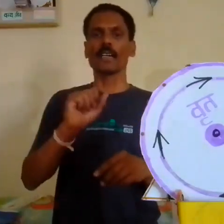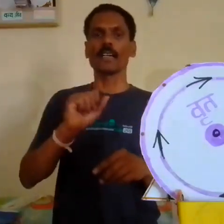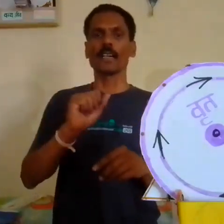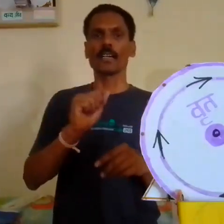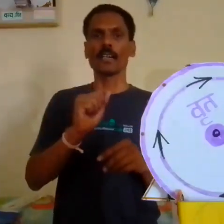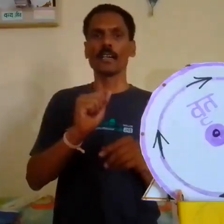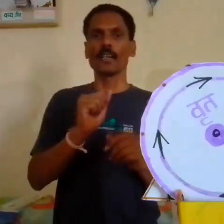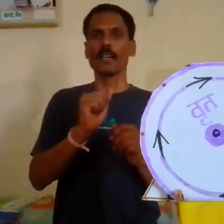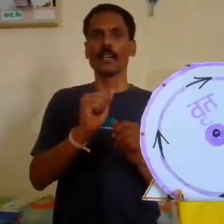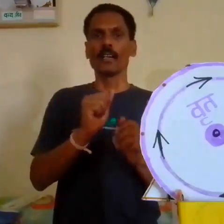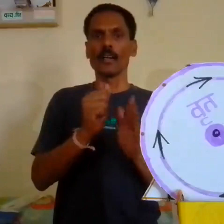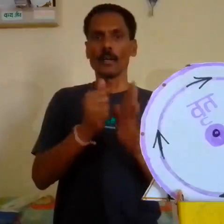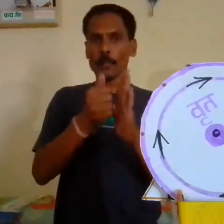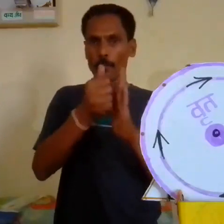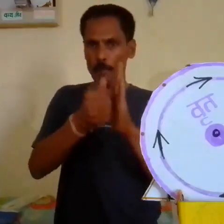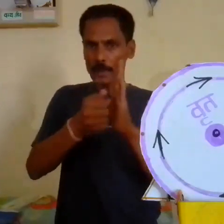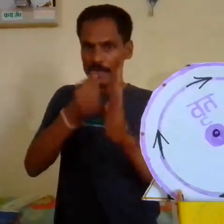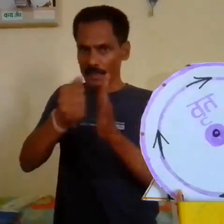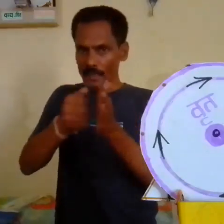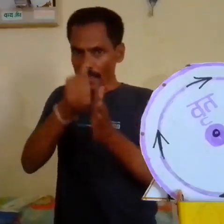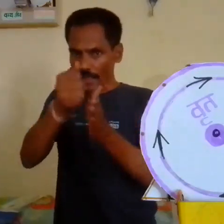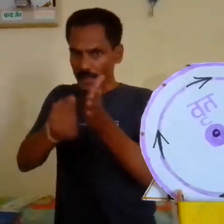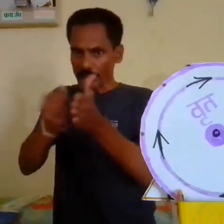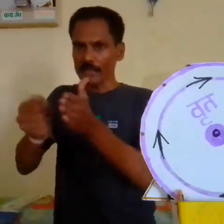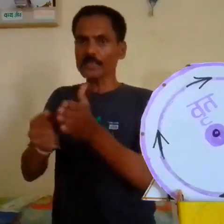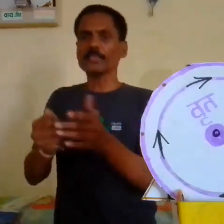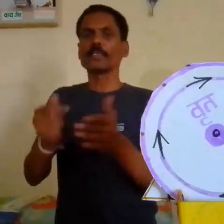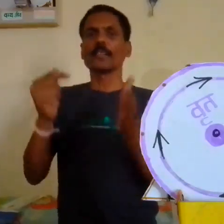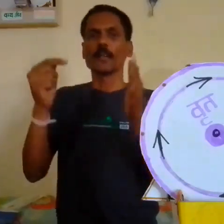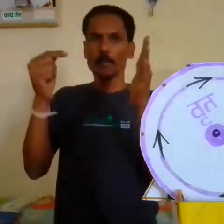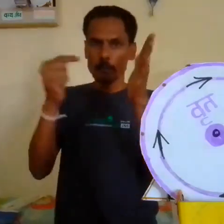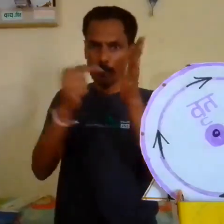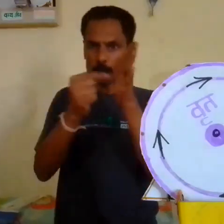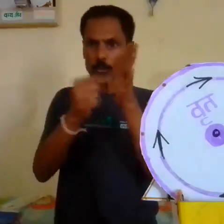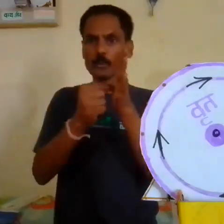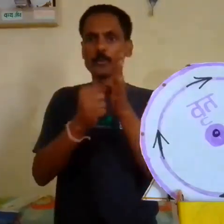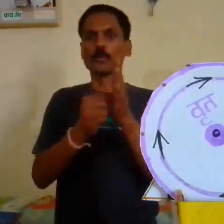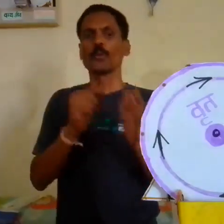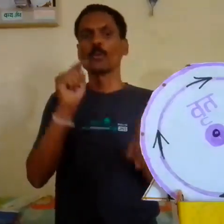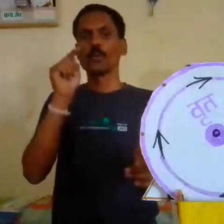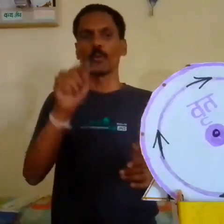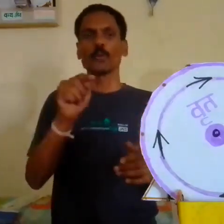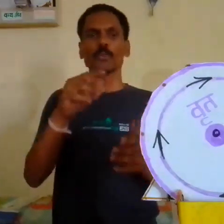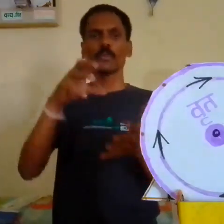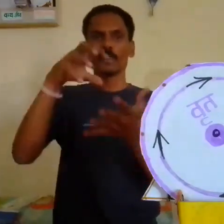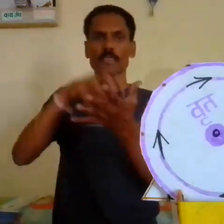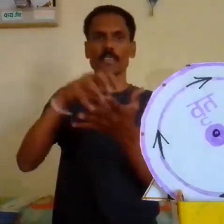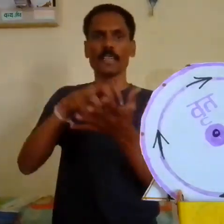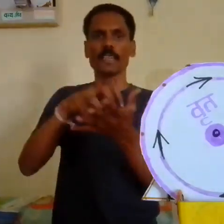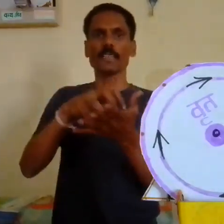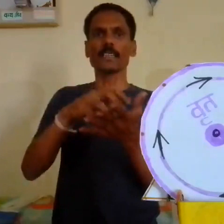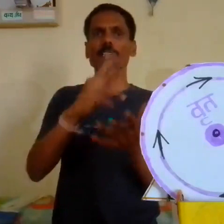प्रत्य बिन्दू उस चेत्र